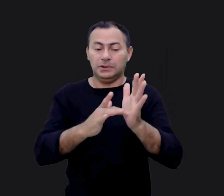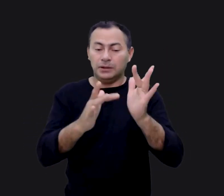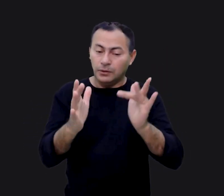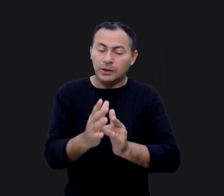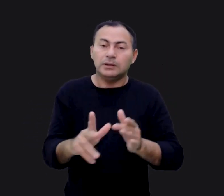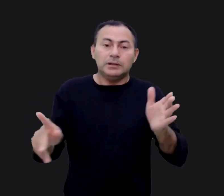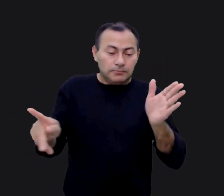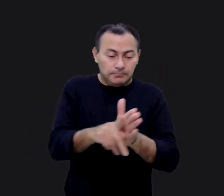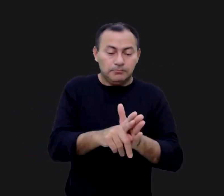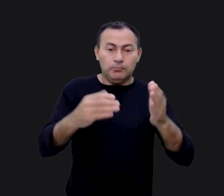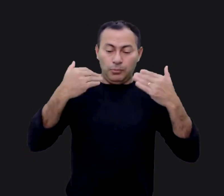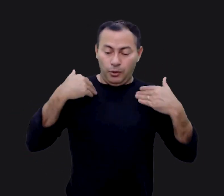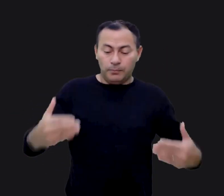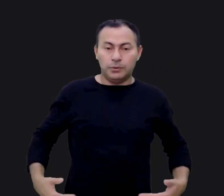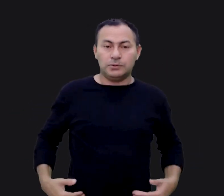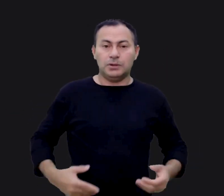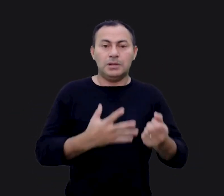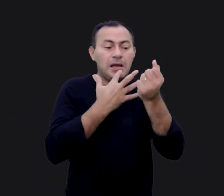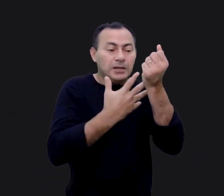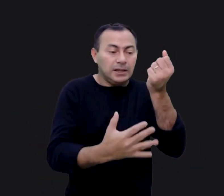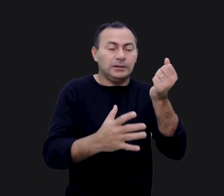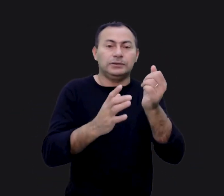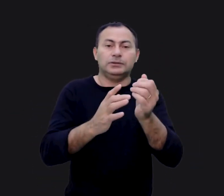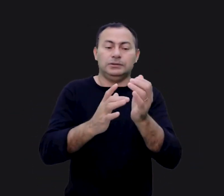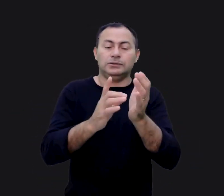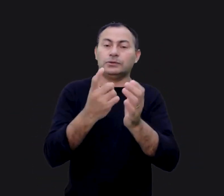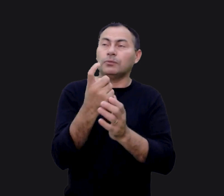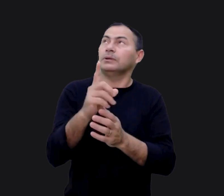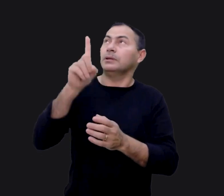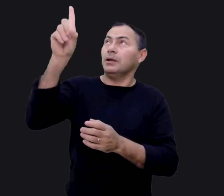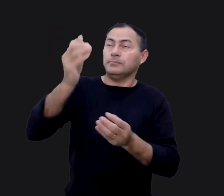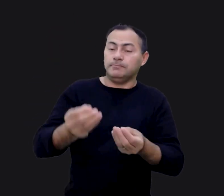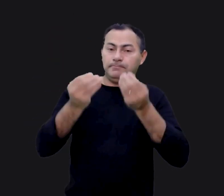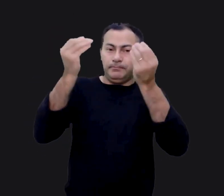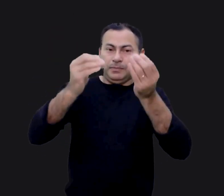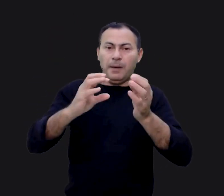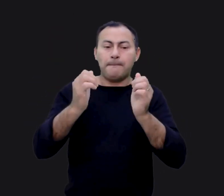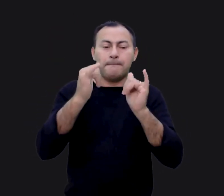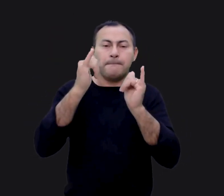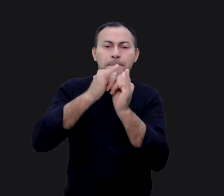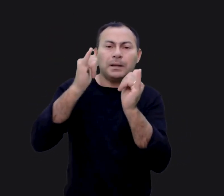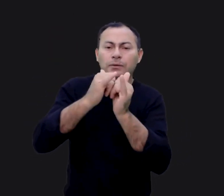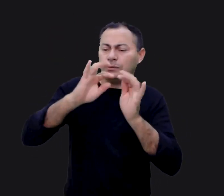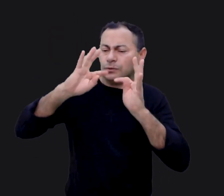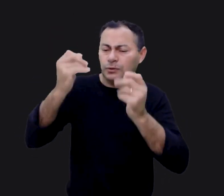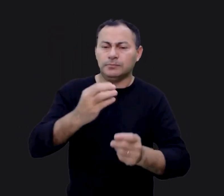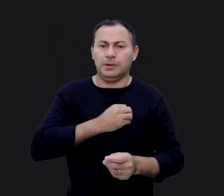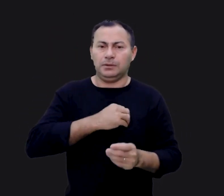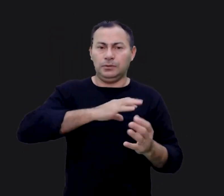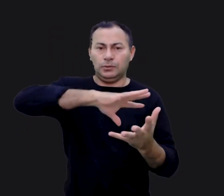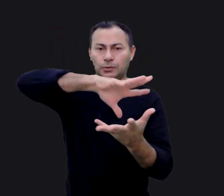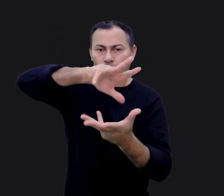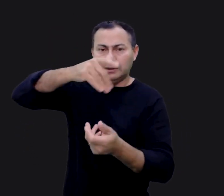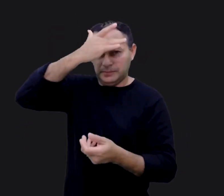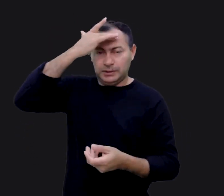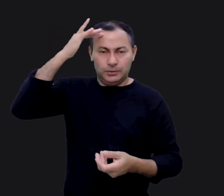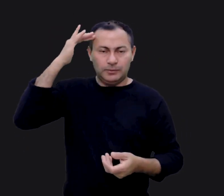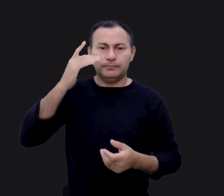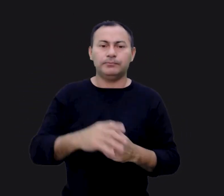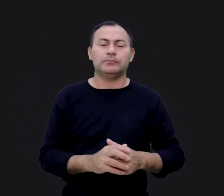o seu próprio sangue para Deus, uma só vez, para perdão dos pecados de todo o mundo. De acordo com Hebreus, é esse